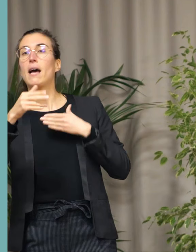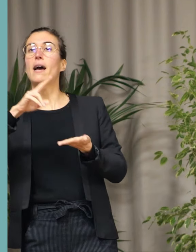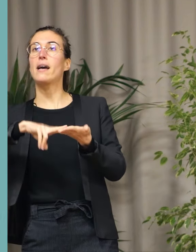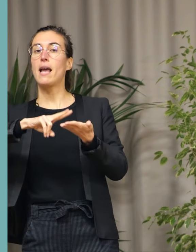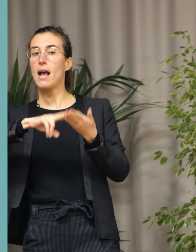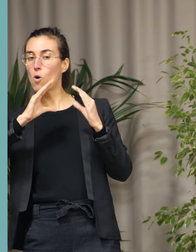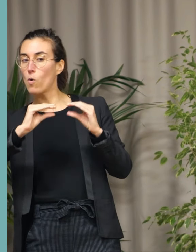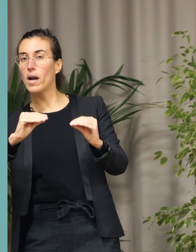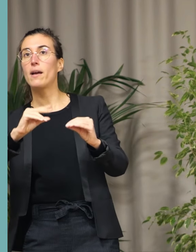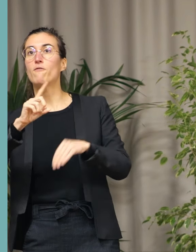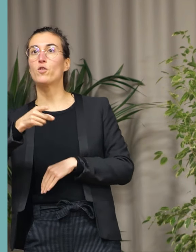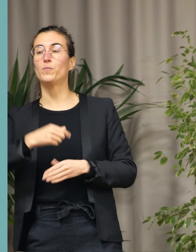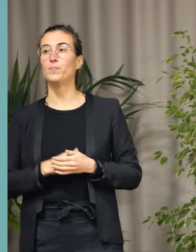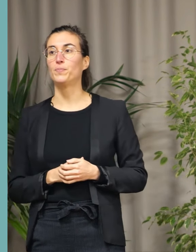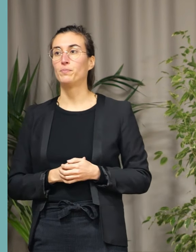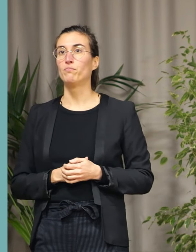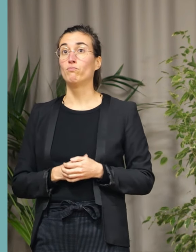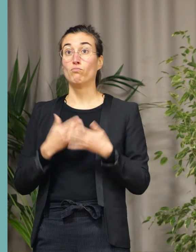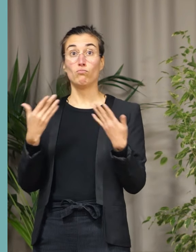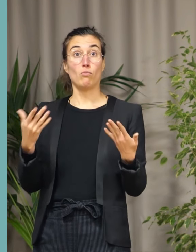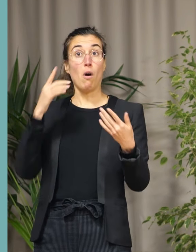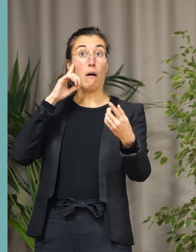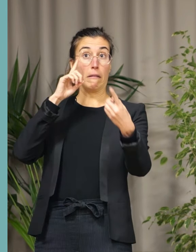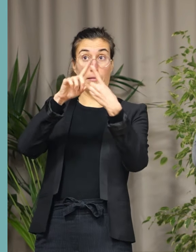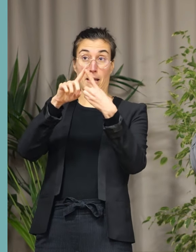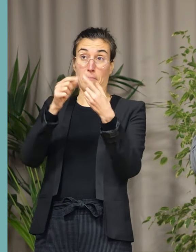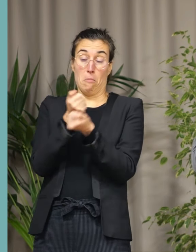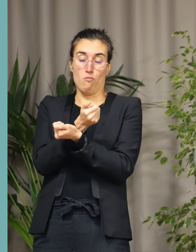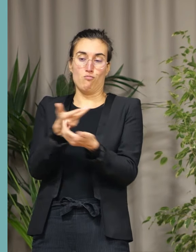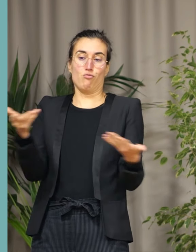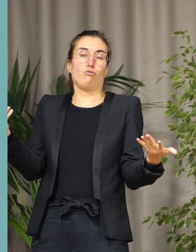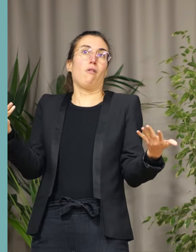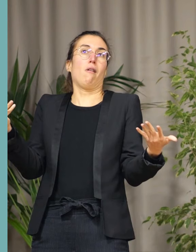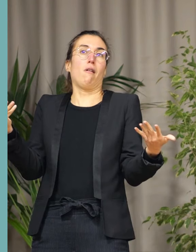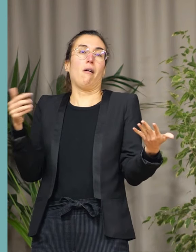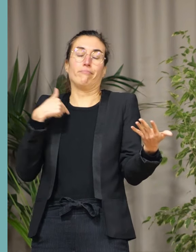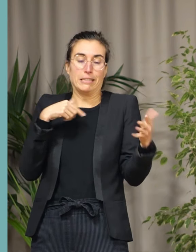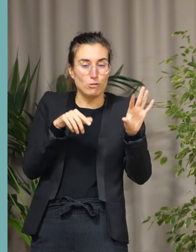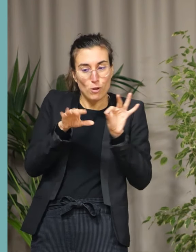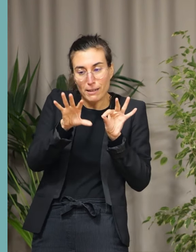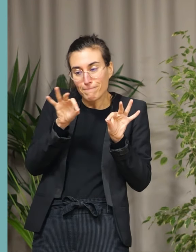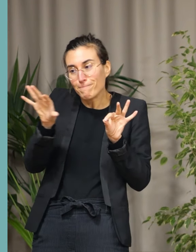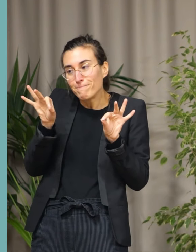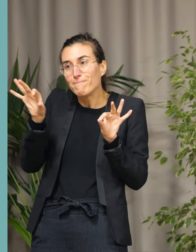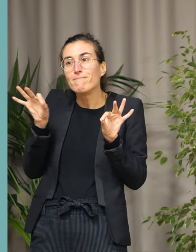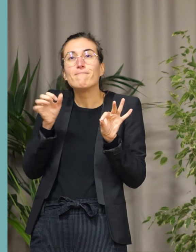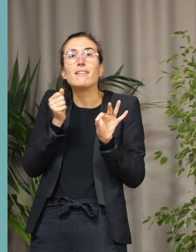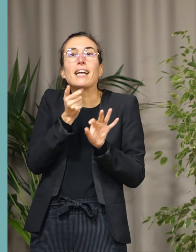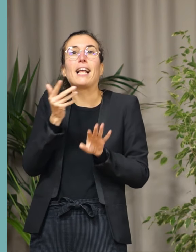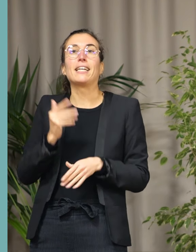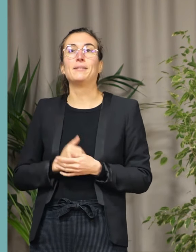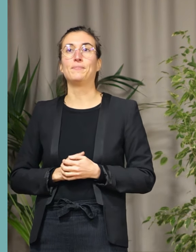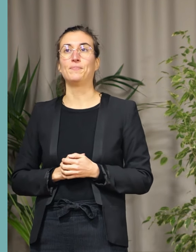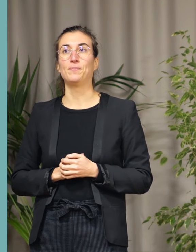Les sujets sont si nombreux que je me contenterai de quelques idées fortes. Que les mots